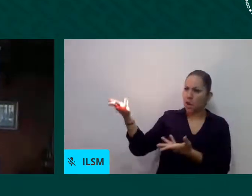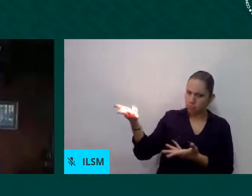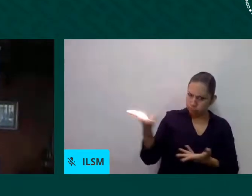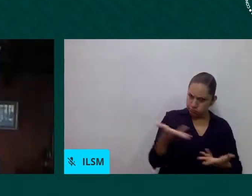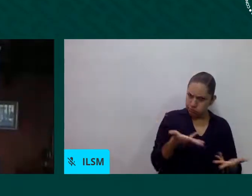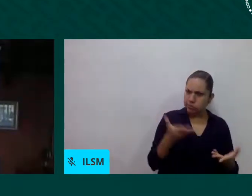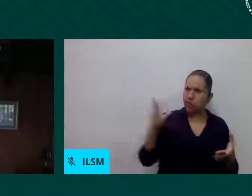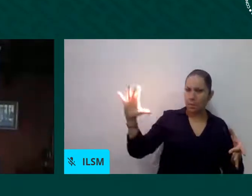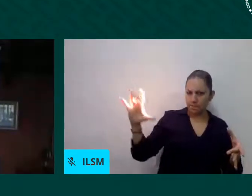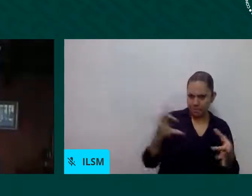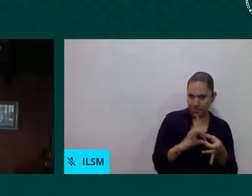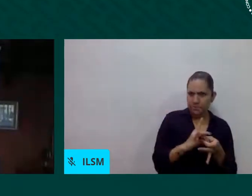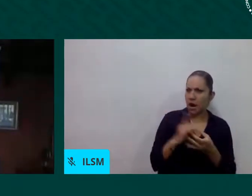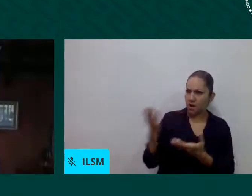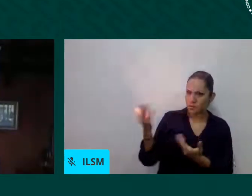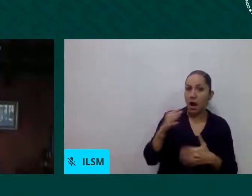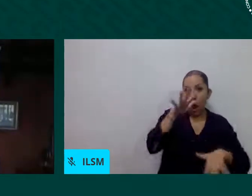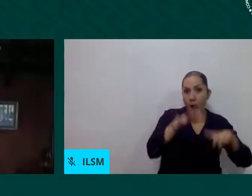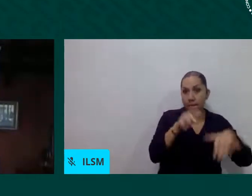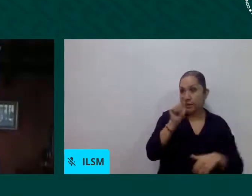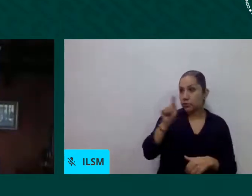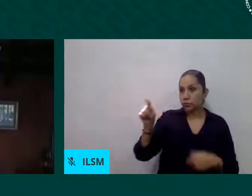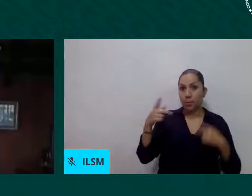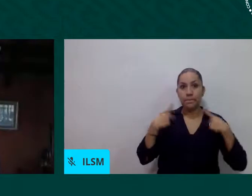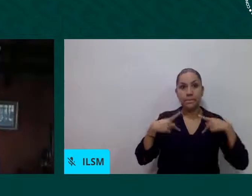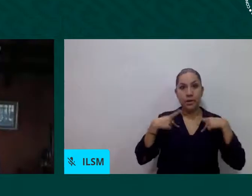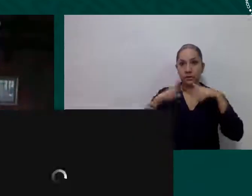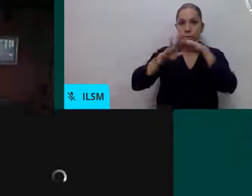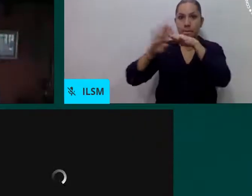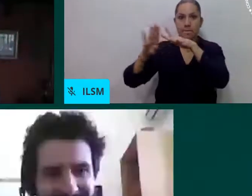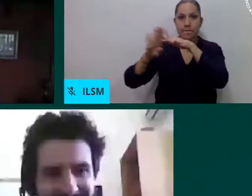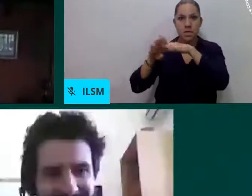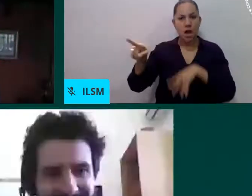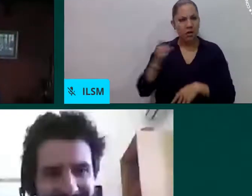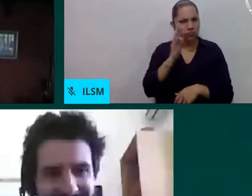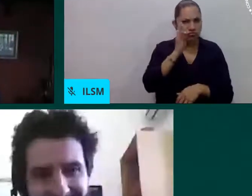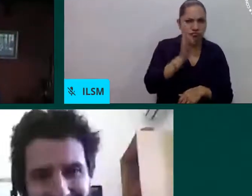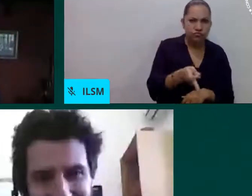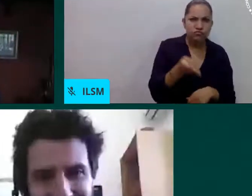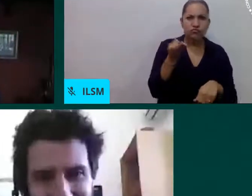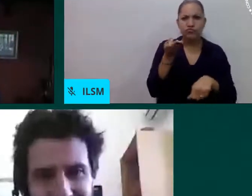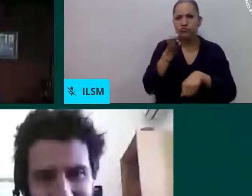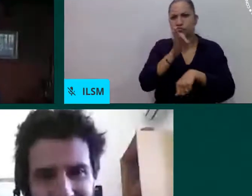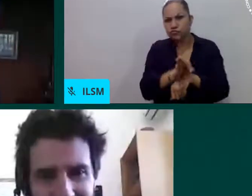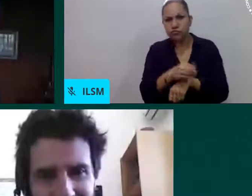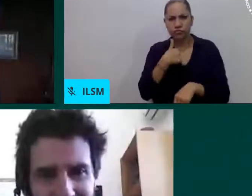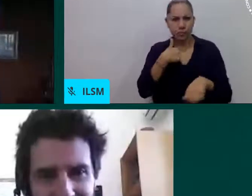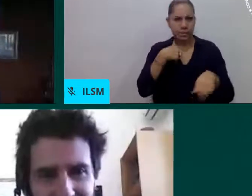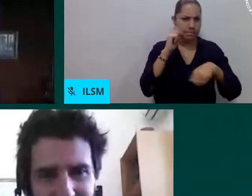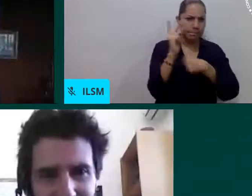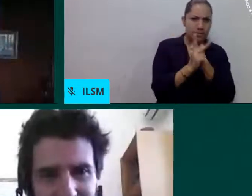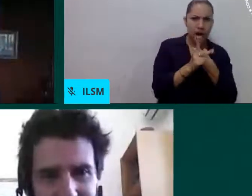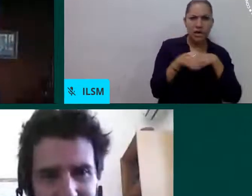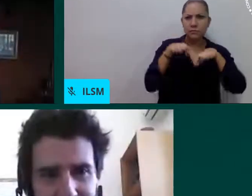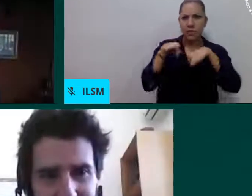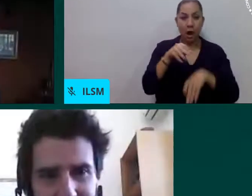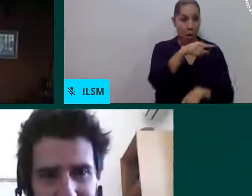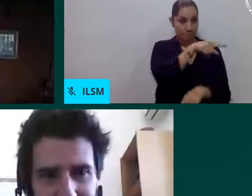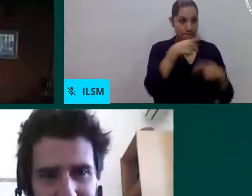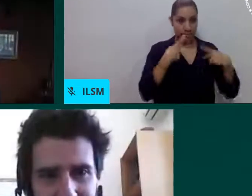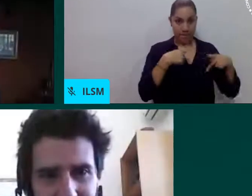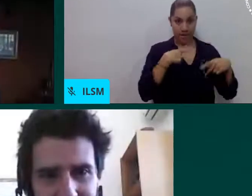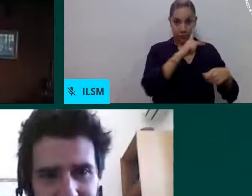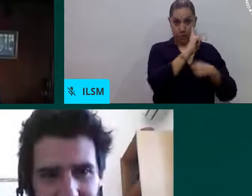con eso quedo dispuesta a cualquier pregunta que me quieran formalizar gracias